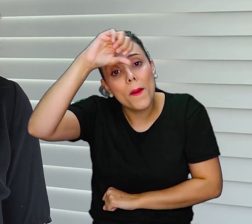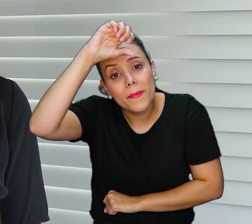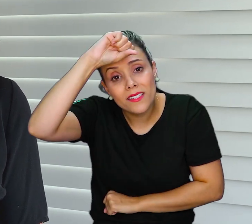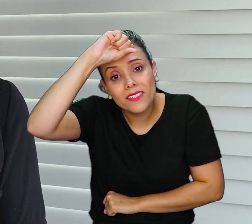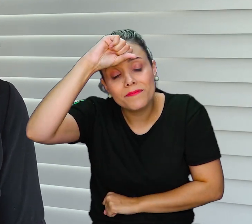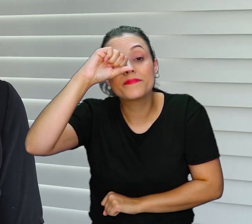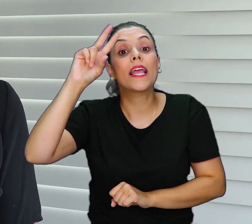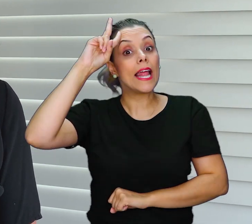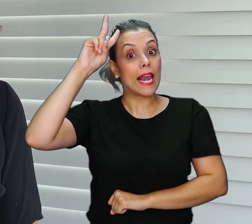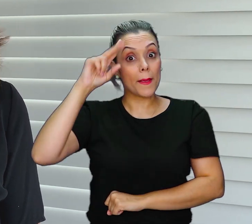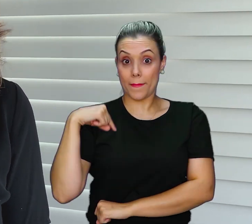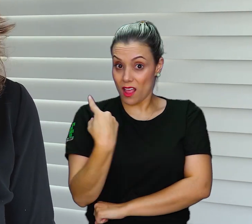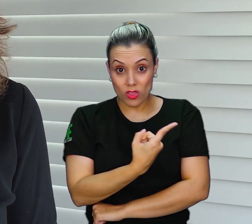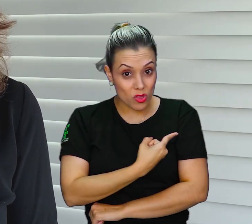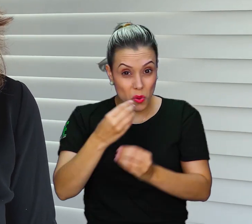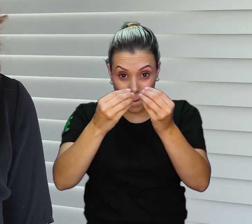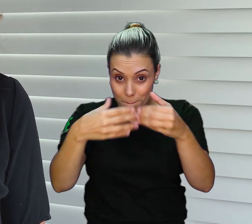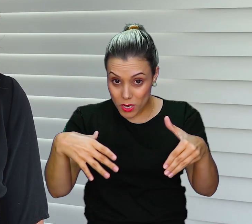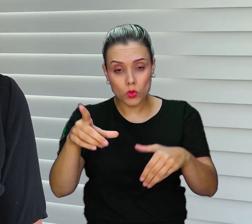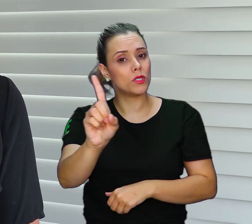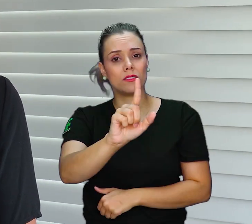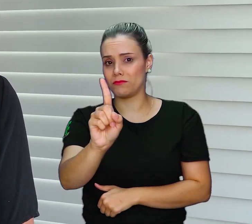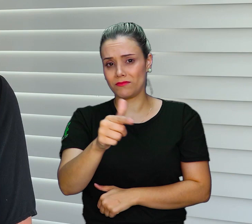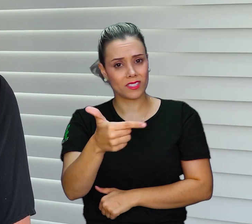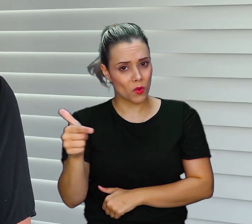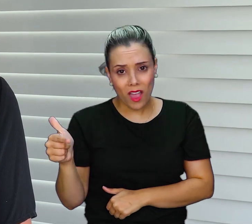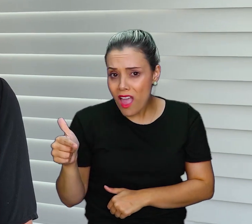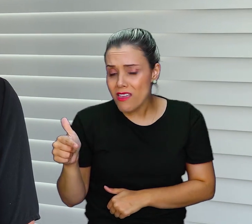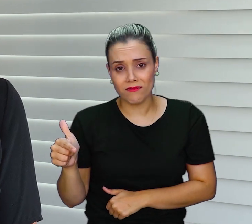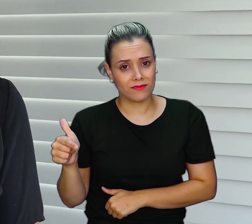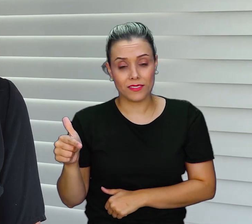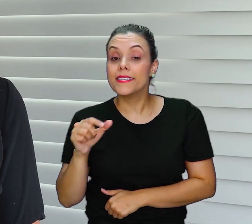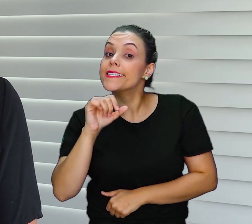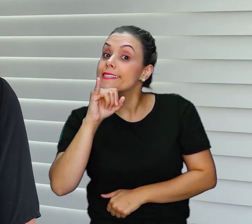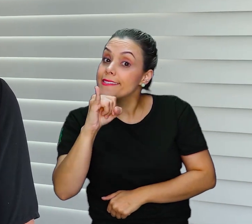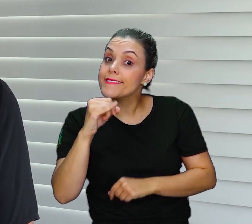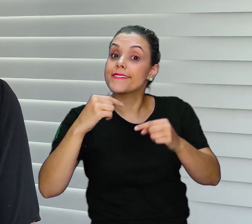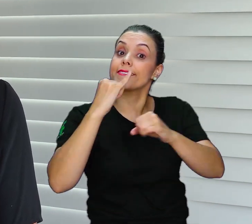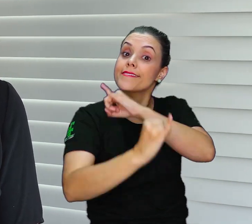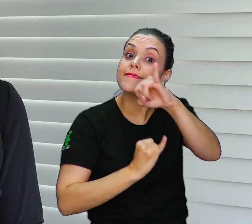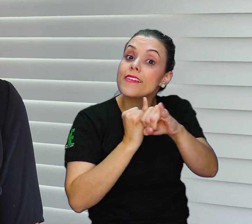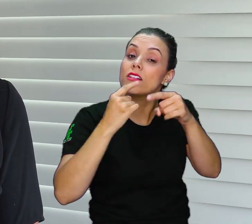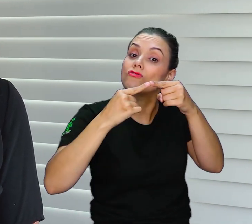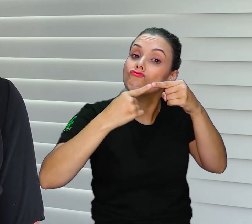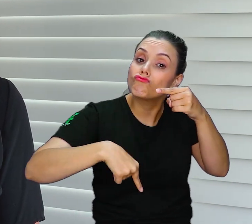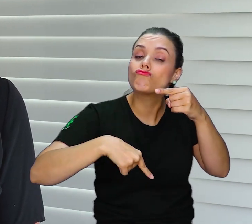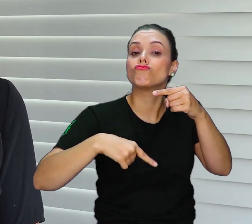ressaltar também que não teremos prejuízos em relação a isso, quem estiver com dificuldade de acesso, vamos repor,